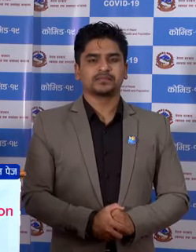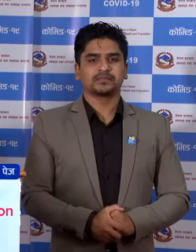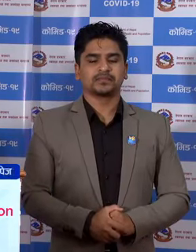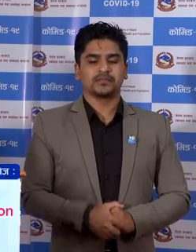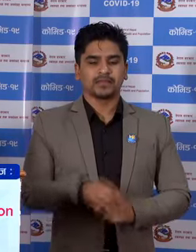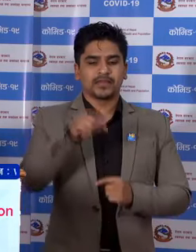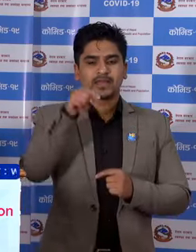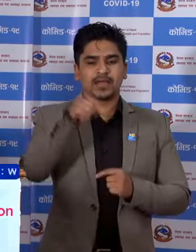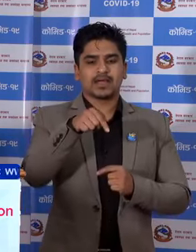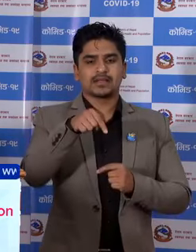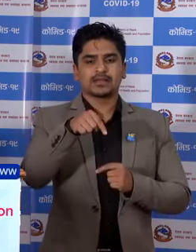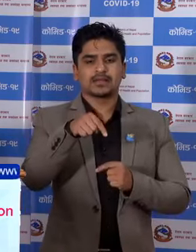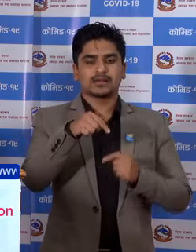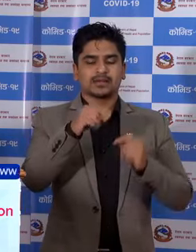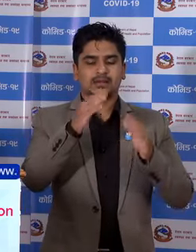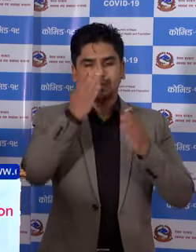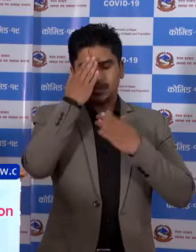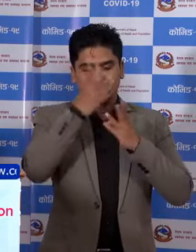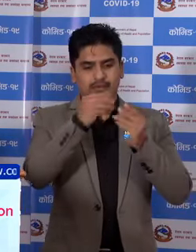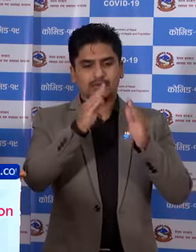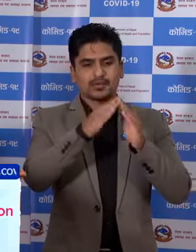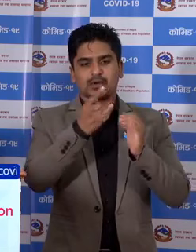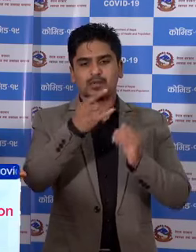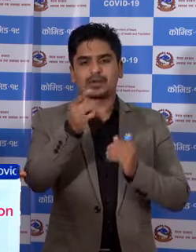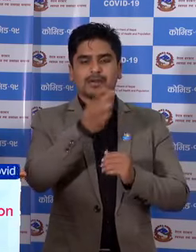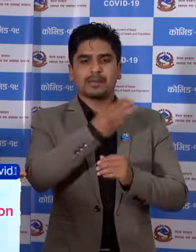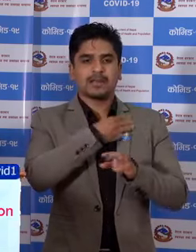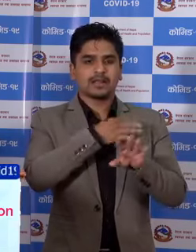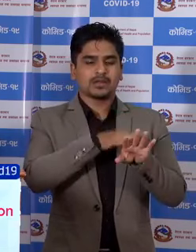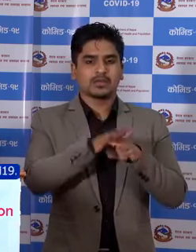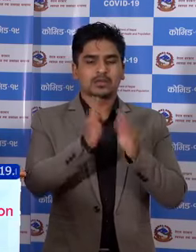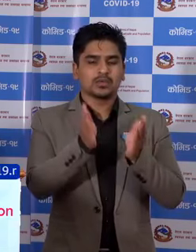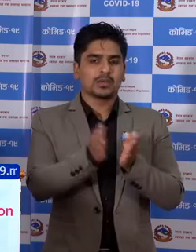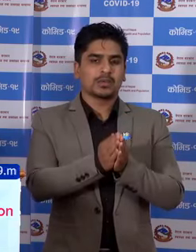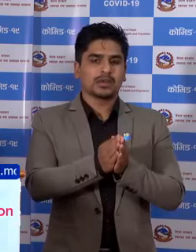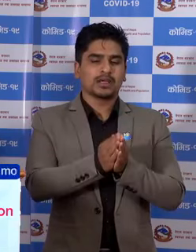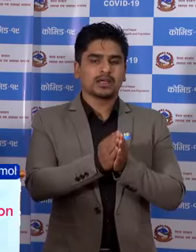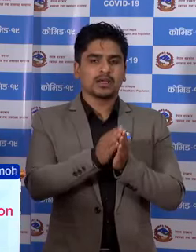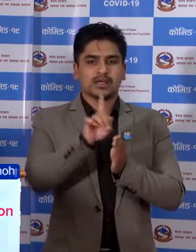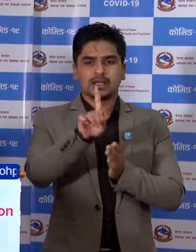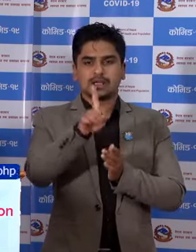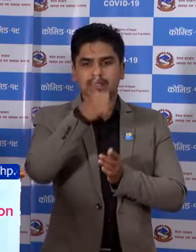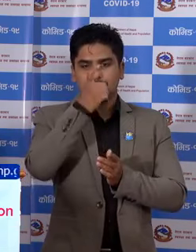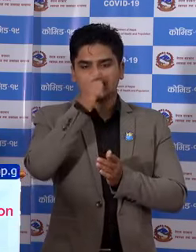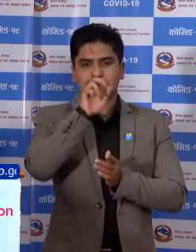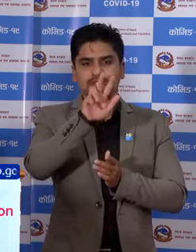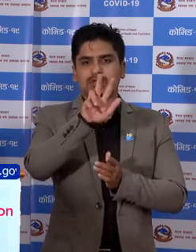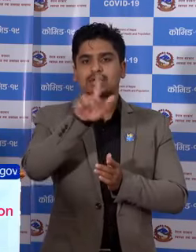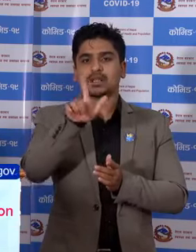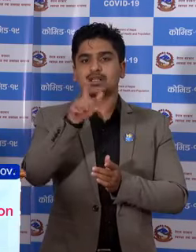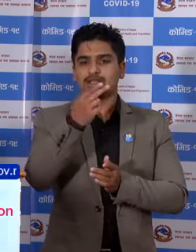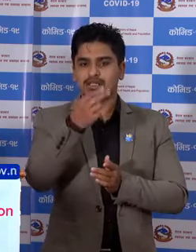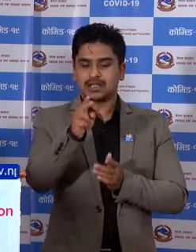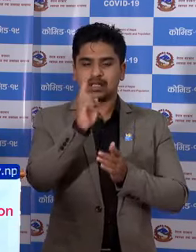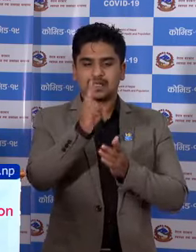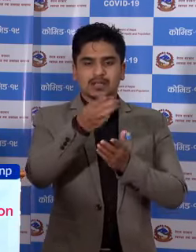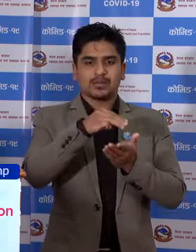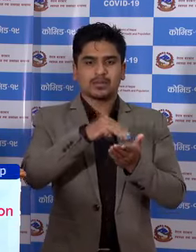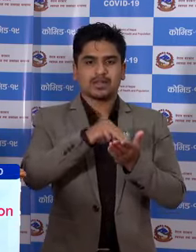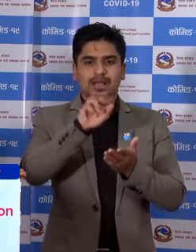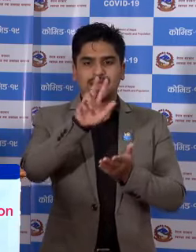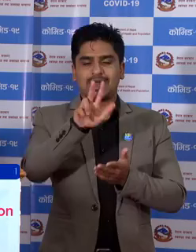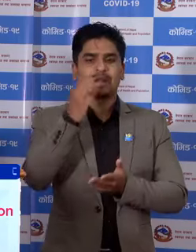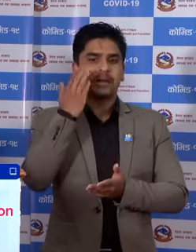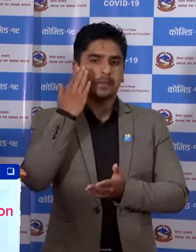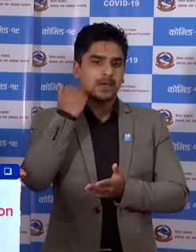आज डिस्चाज हुनु हुने अरुको जम्मा संख्या एक से 87 जना तेस्मद्दे आठ